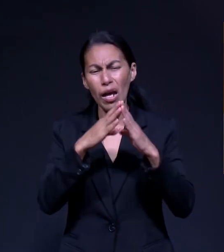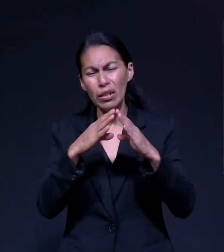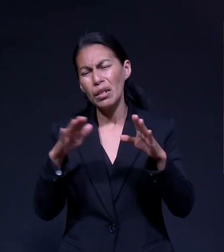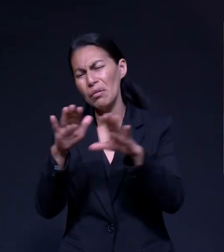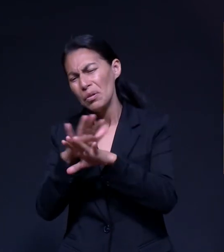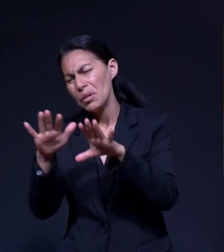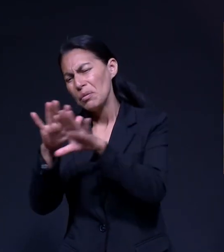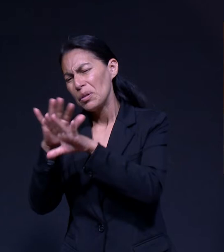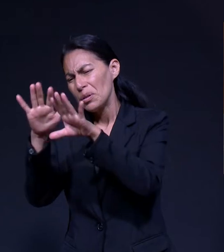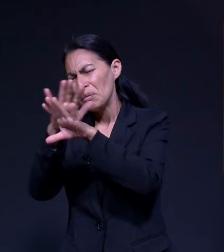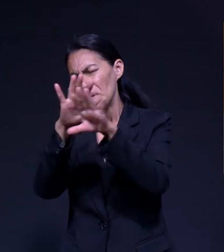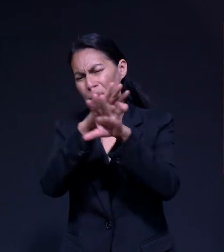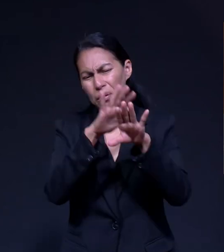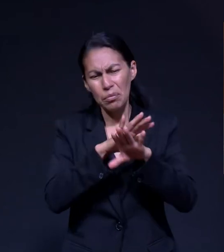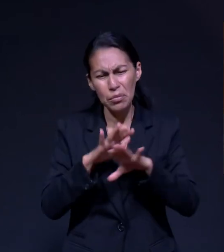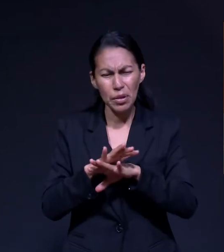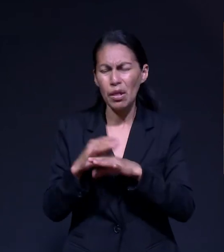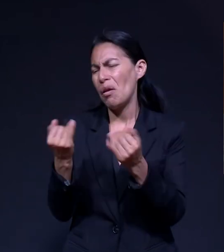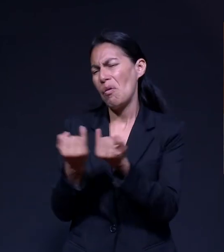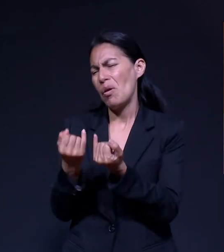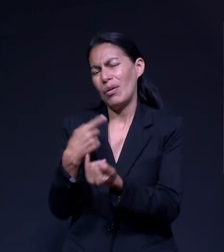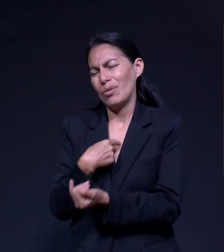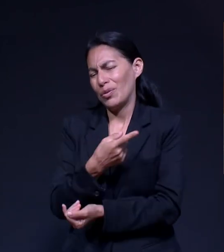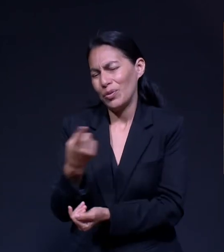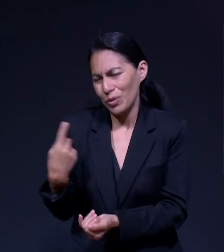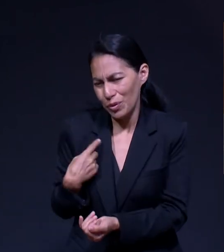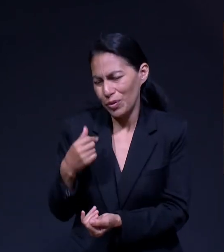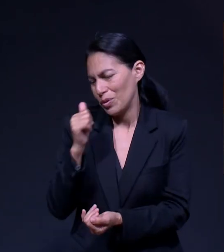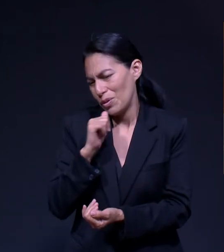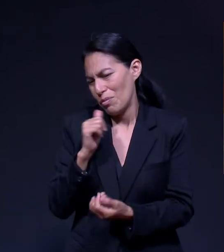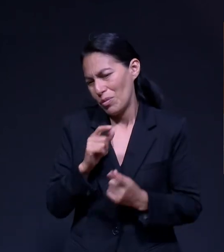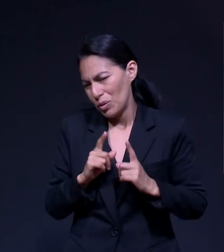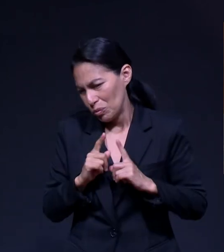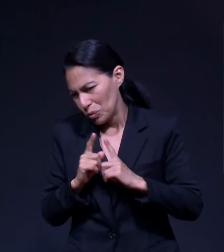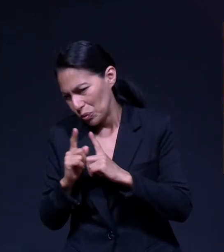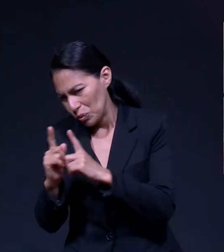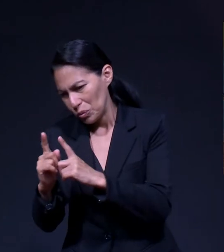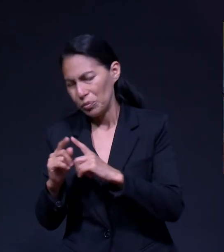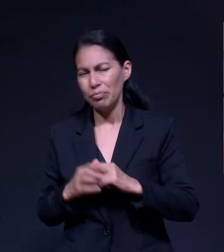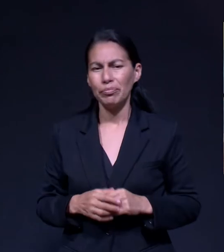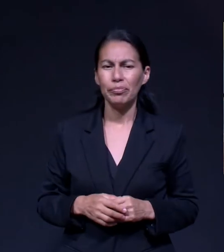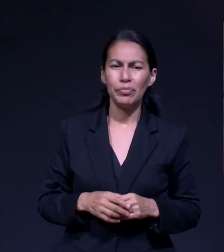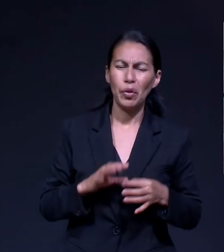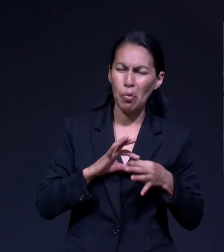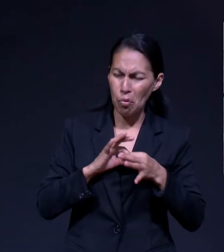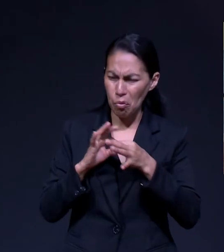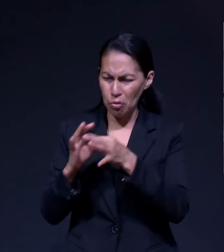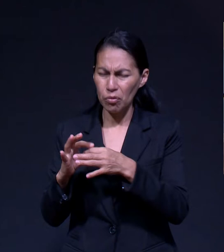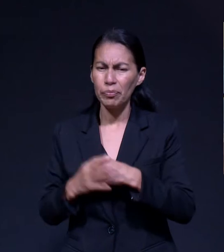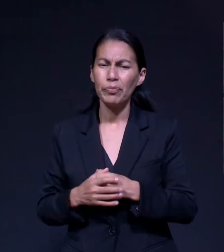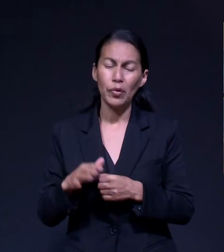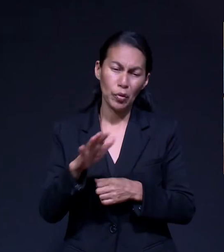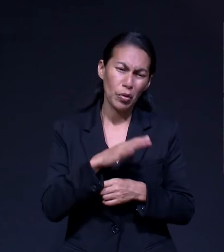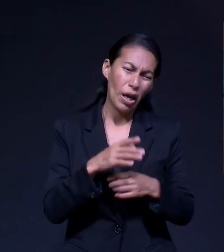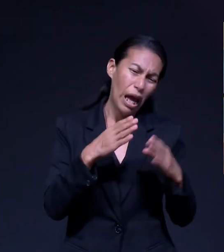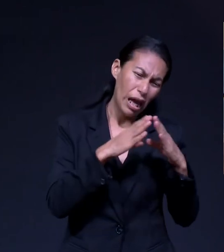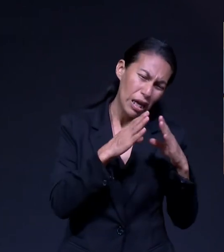nosotros también, los hijos como parte del llamado Hemos ido con ellos Y hemos vivido en casas de todo tipo